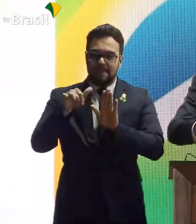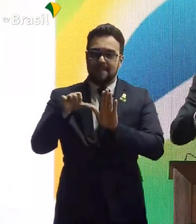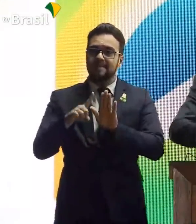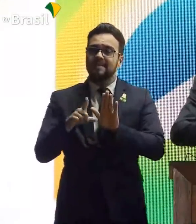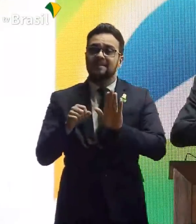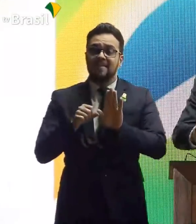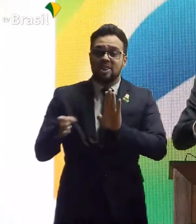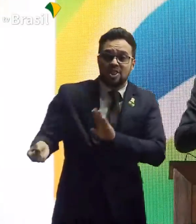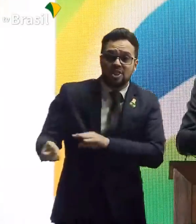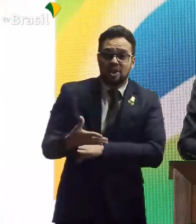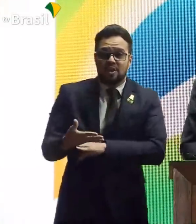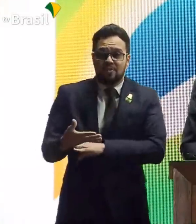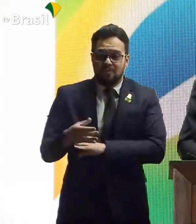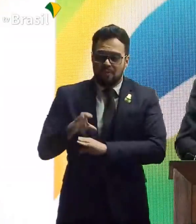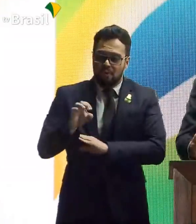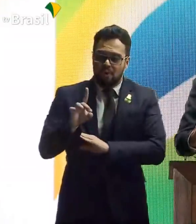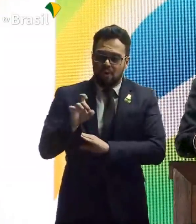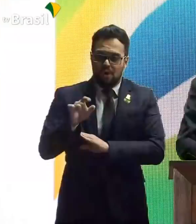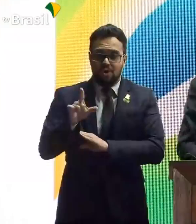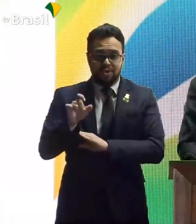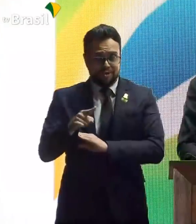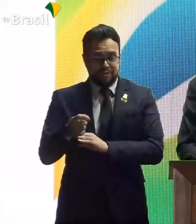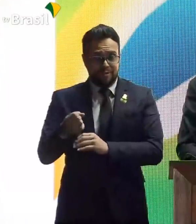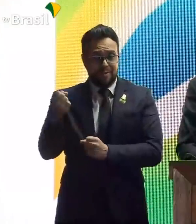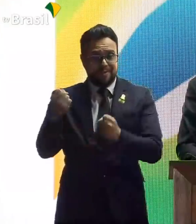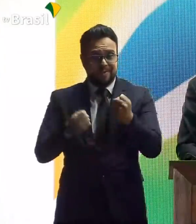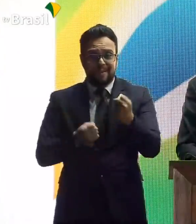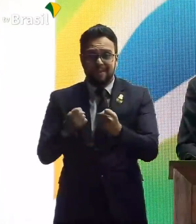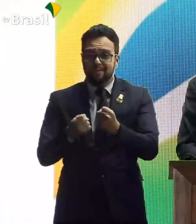Fez um novo córrego de trânsito, sozinho.